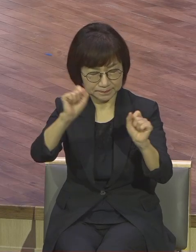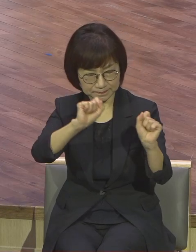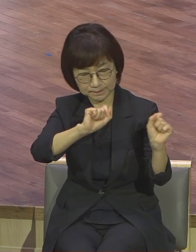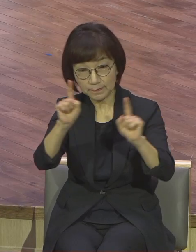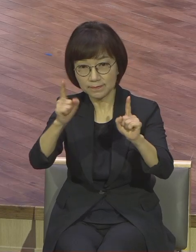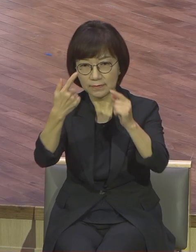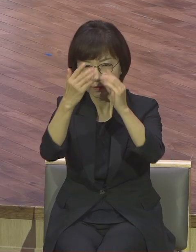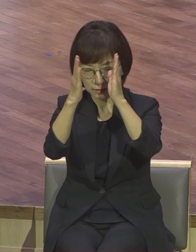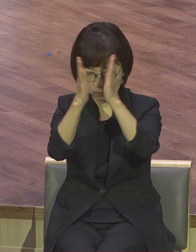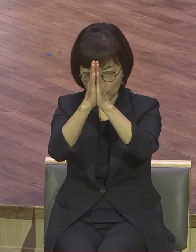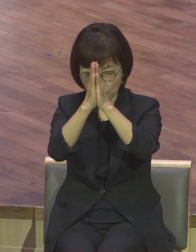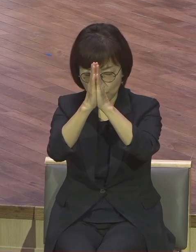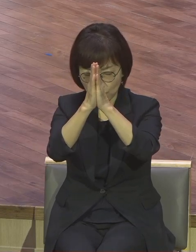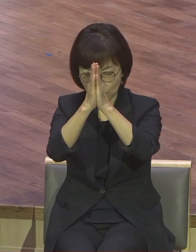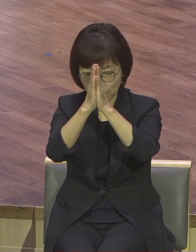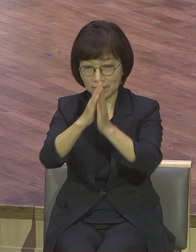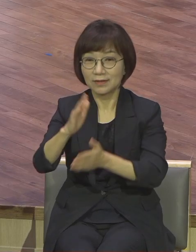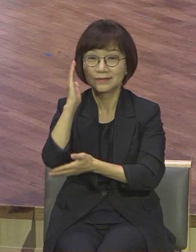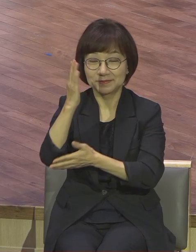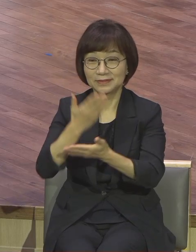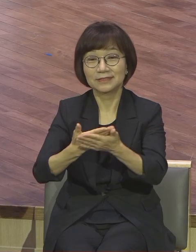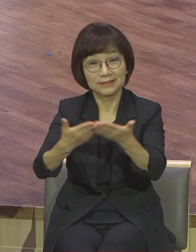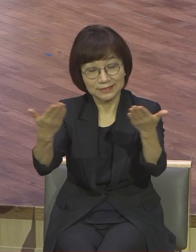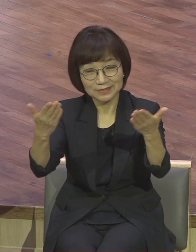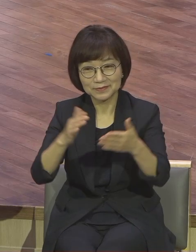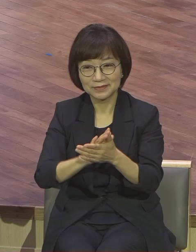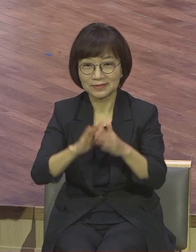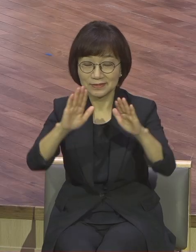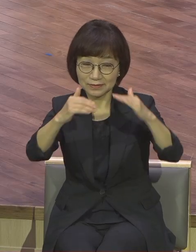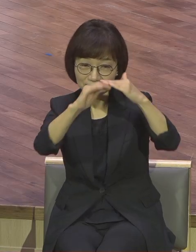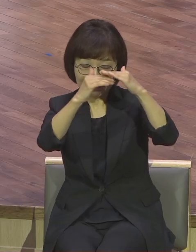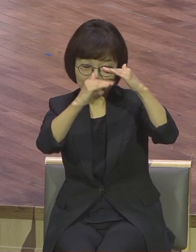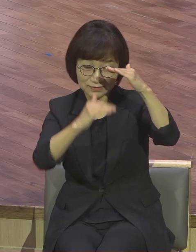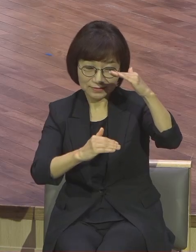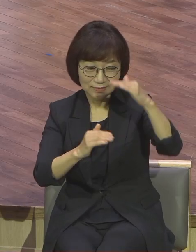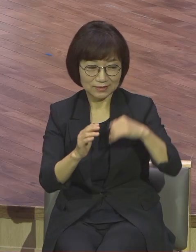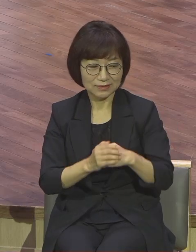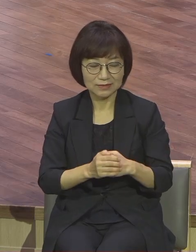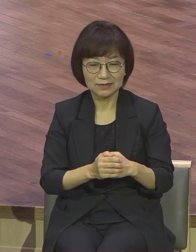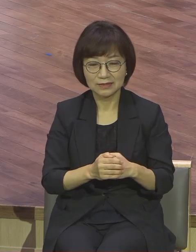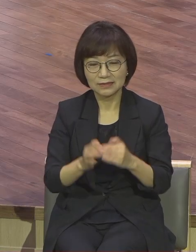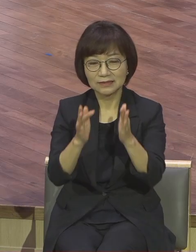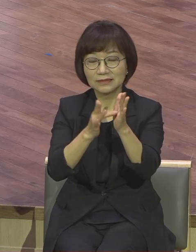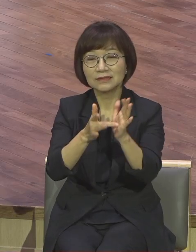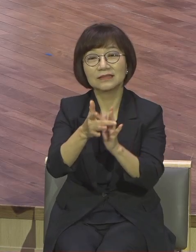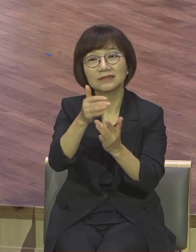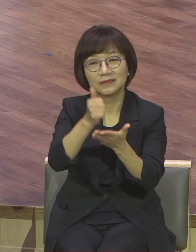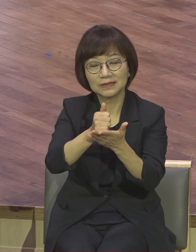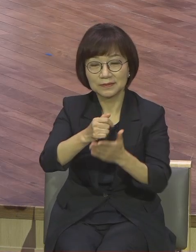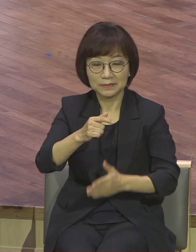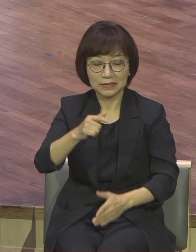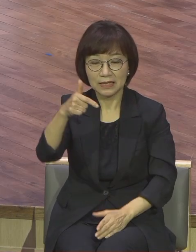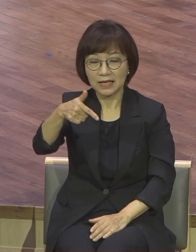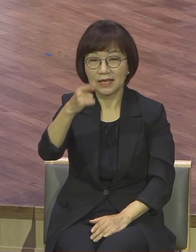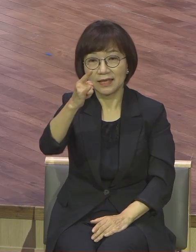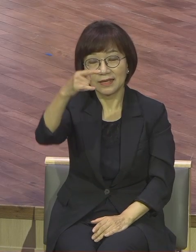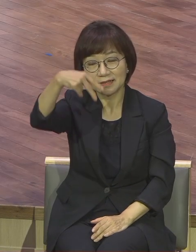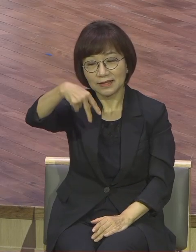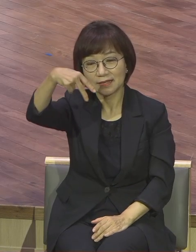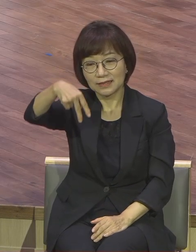말씀을 드립니다 오늘 이 본문은 유명한 예수님의 개세만의 기도에 대한